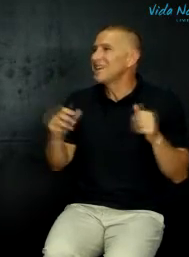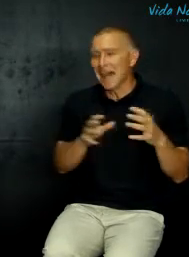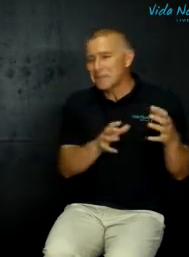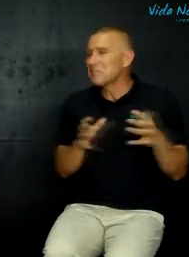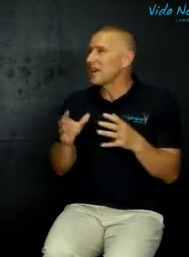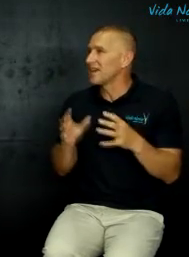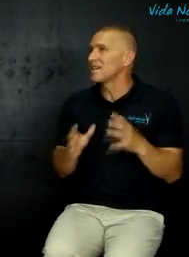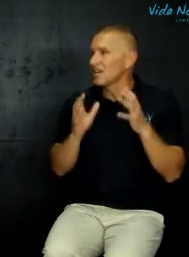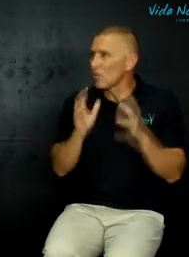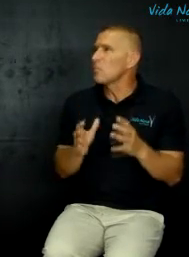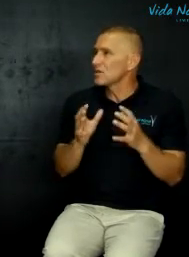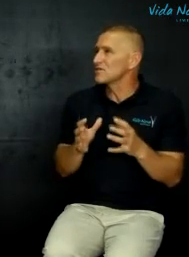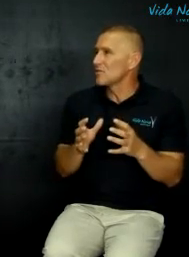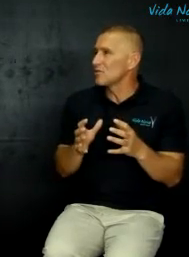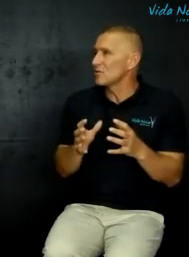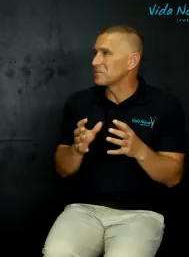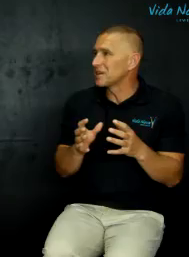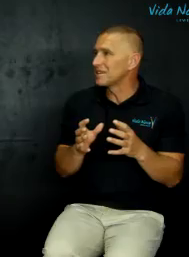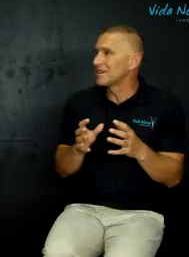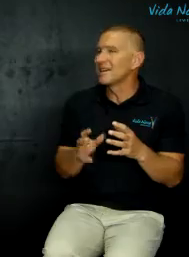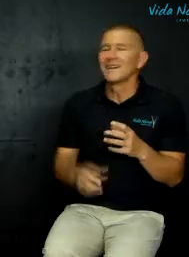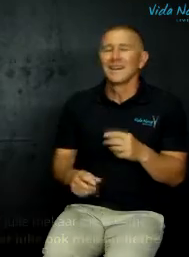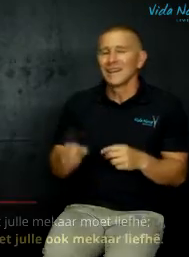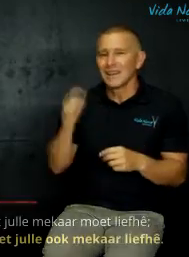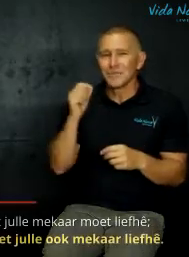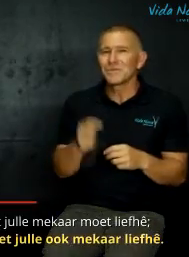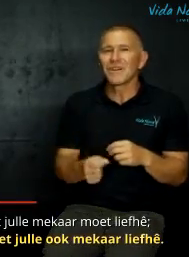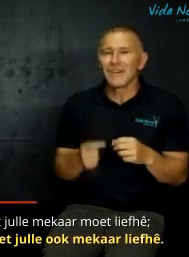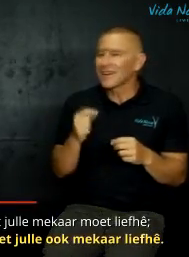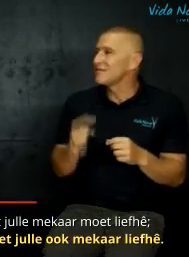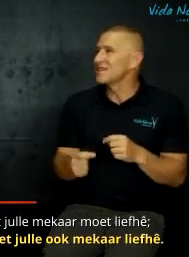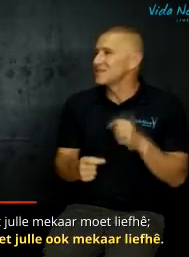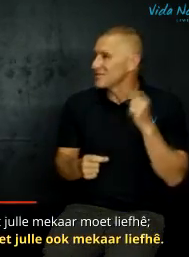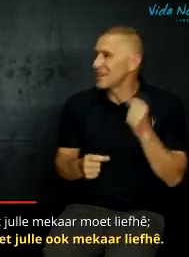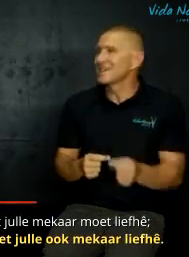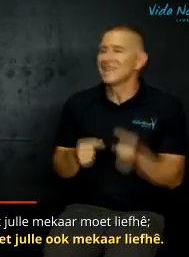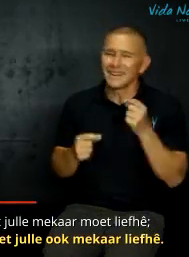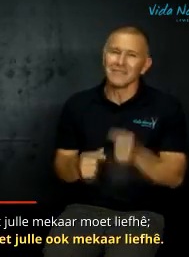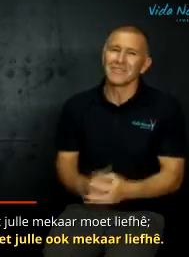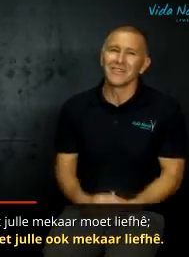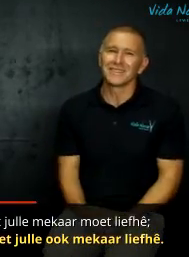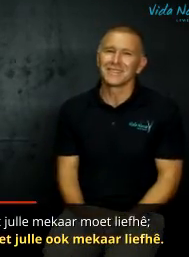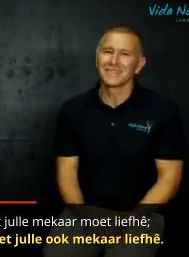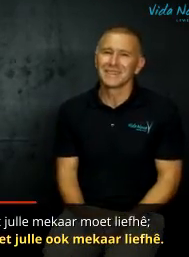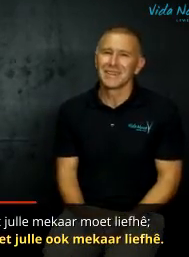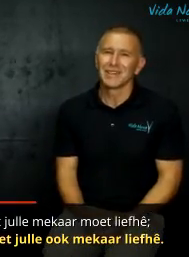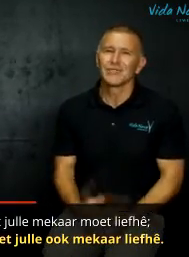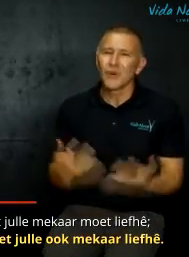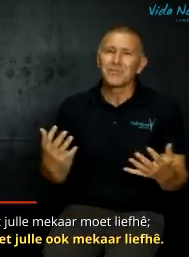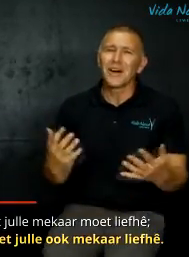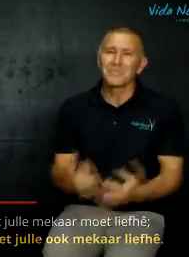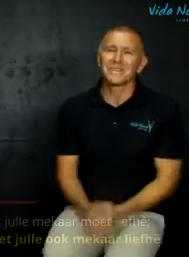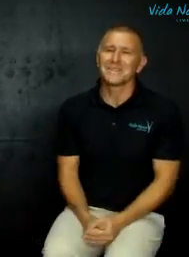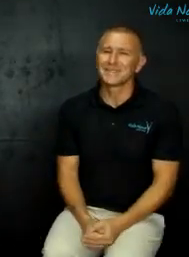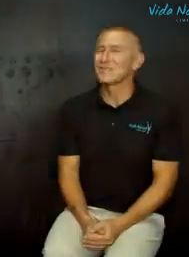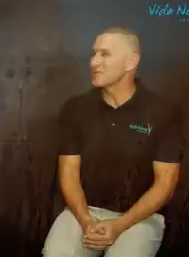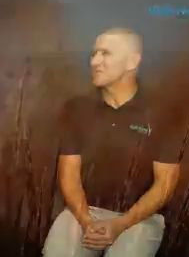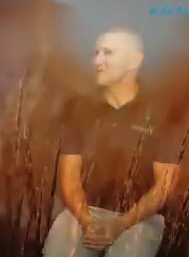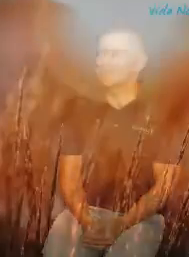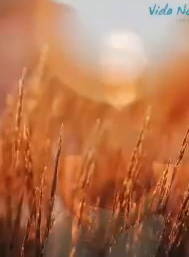gameplan kan opgesom word met jylle moet mekaar lief hees soos ek jylle liefgaard so op die punt kom ons bid sa